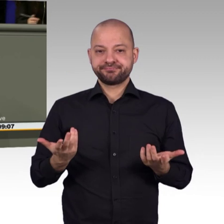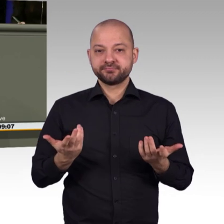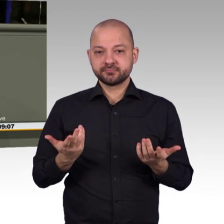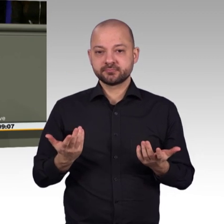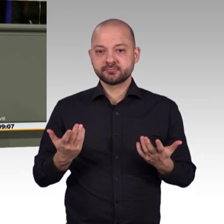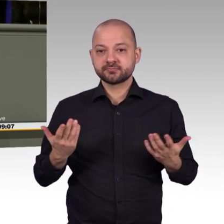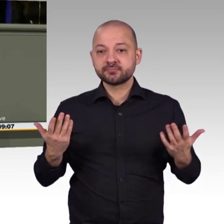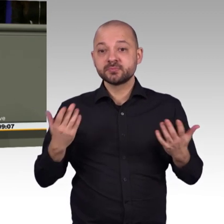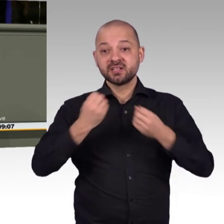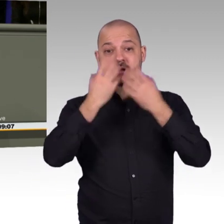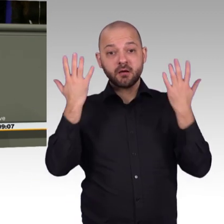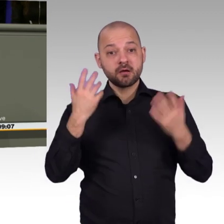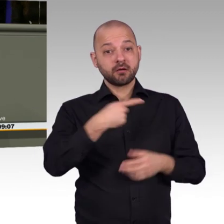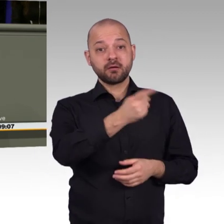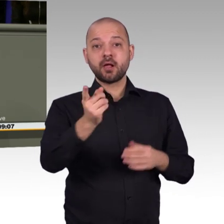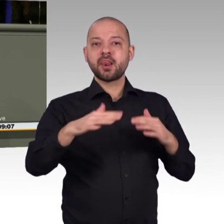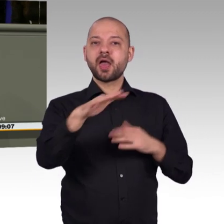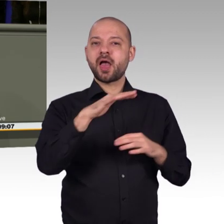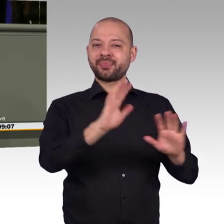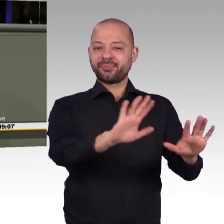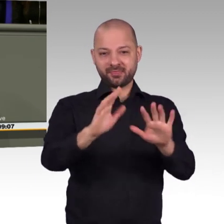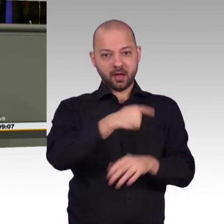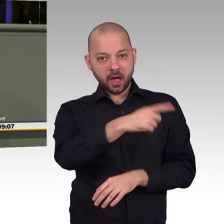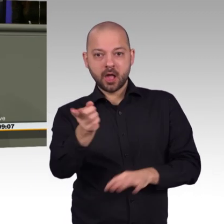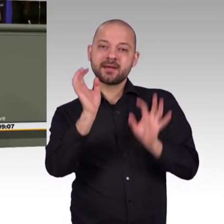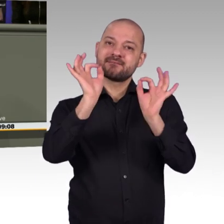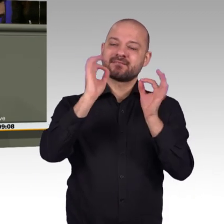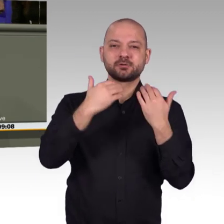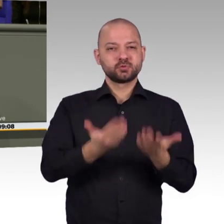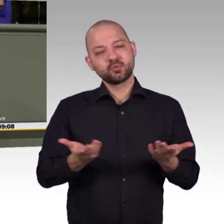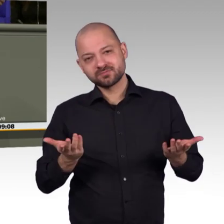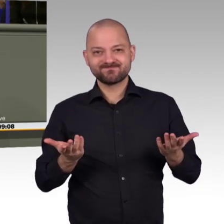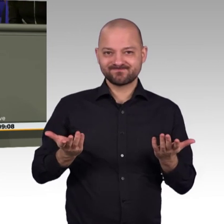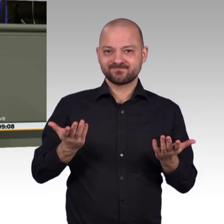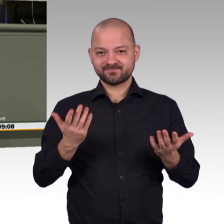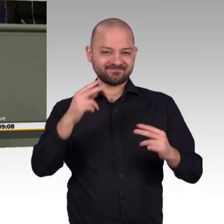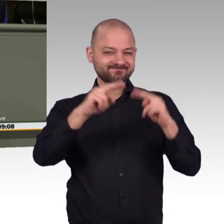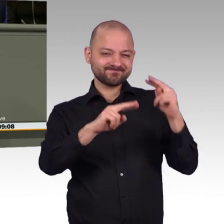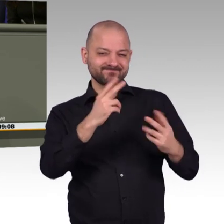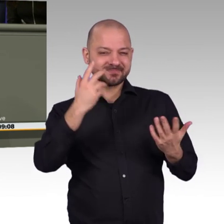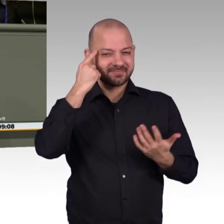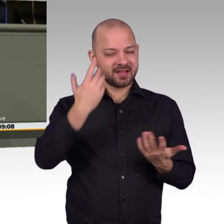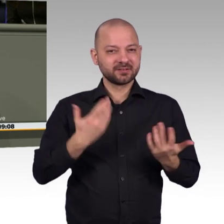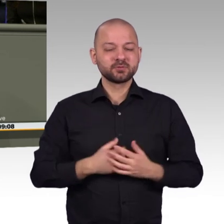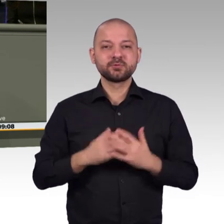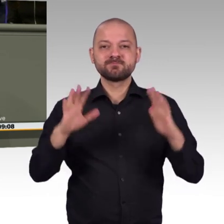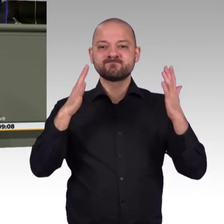Intelligenz. Da wollen wir nicht nur führend sein in der Forschung, das sind wir in großen Teilen, aber wir wollen auch bei den universitären